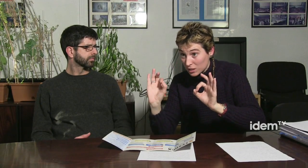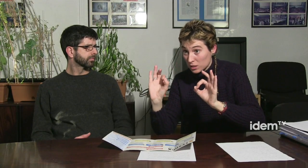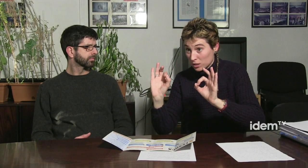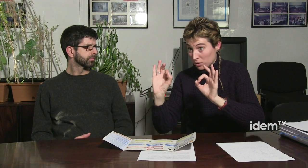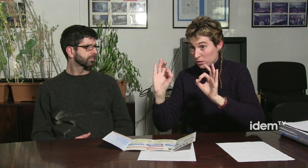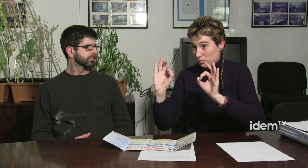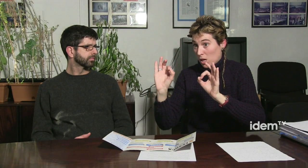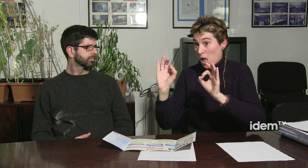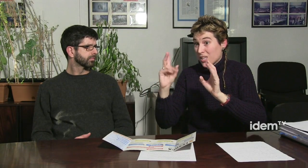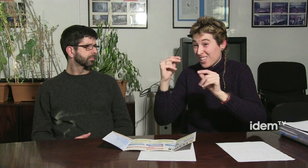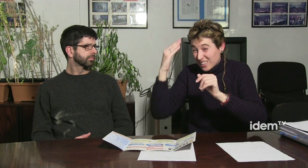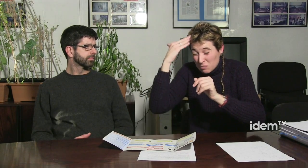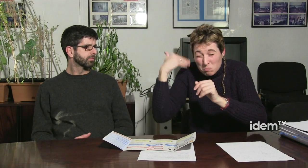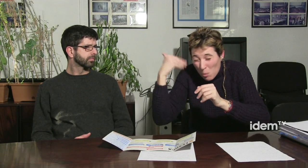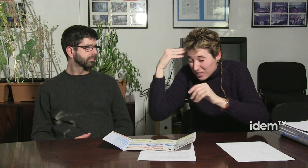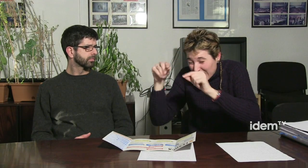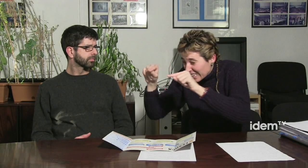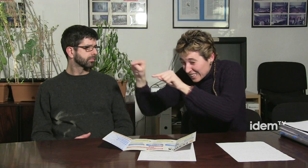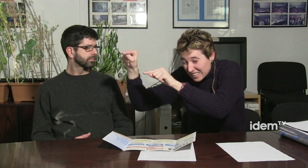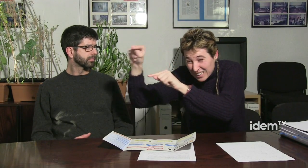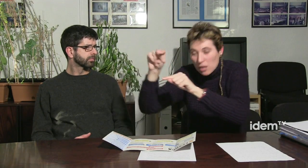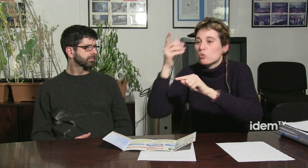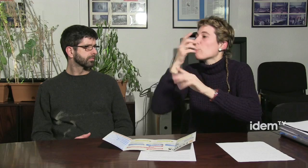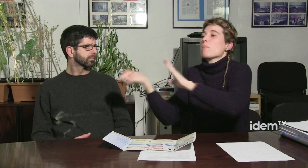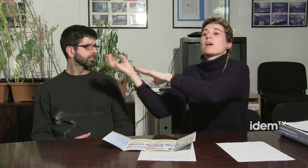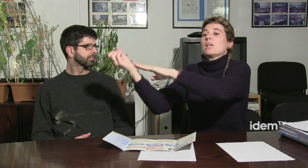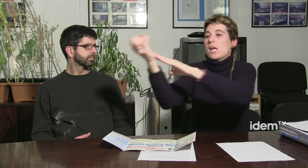però parlant del tema de les comarques, inclús en els pobles